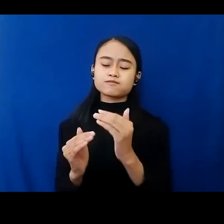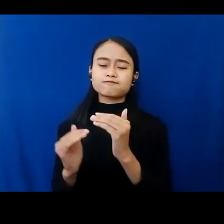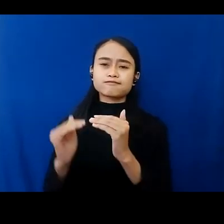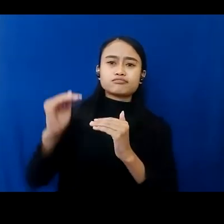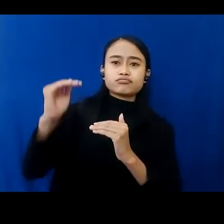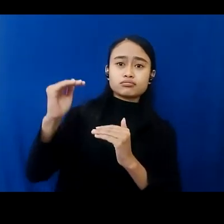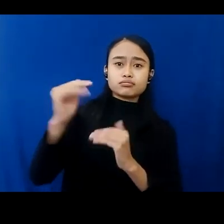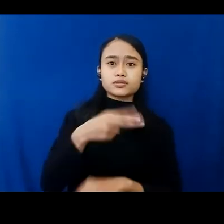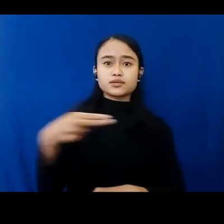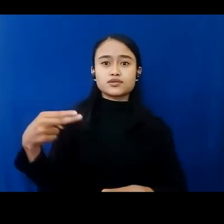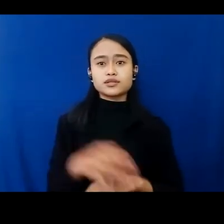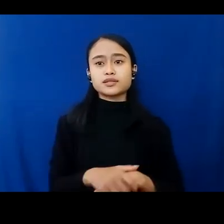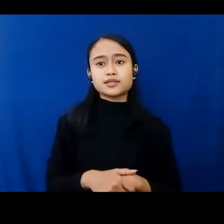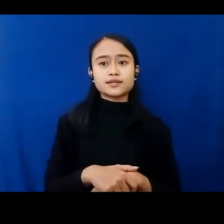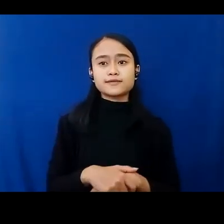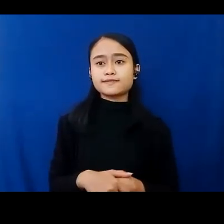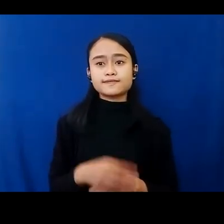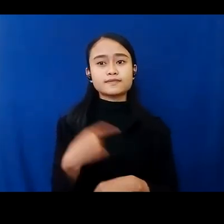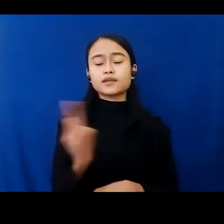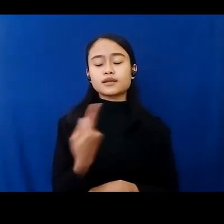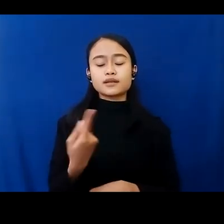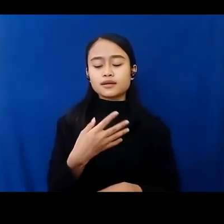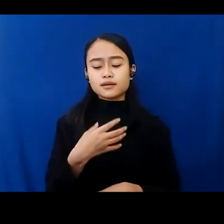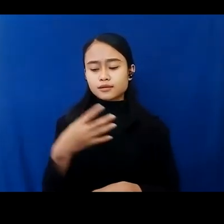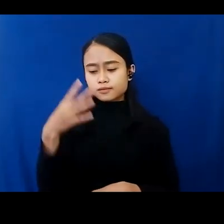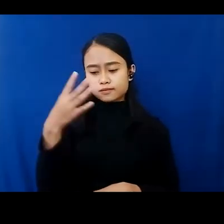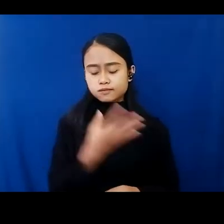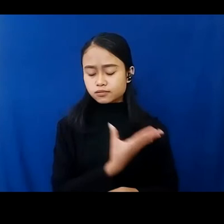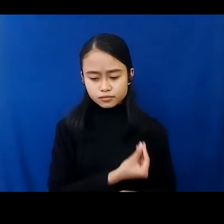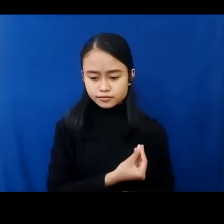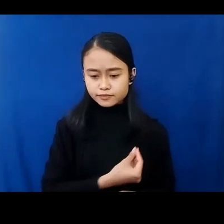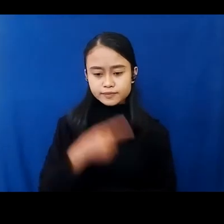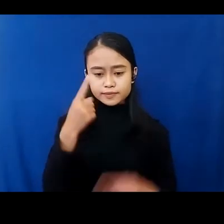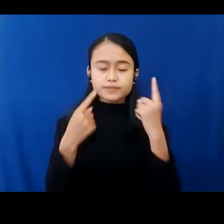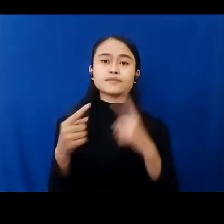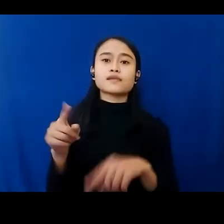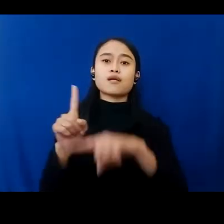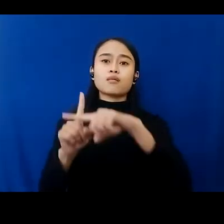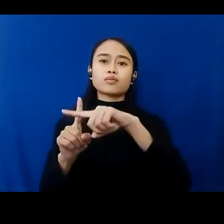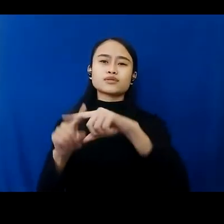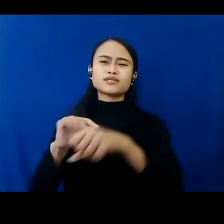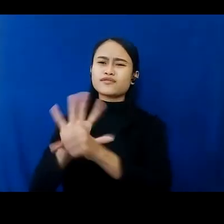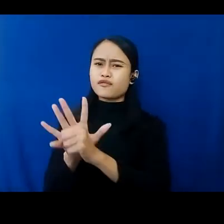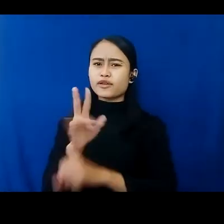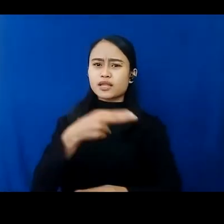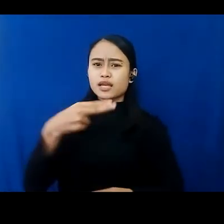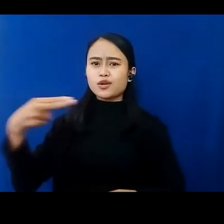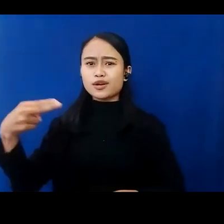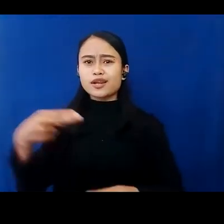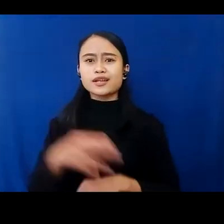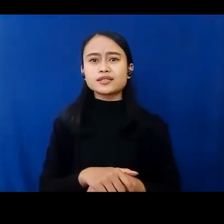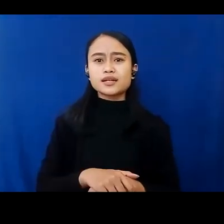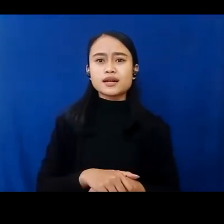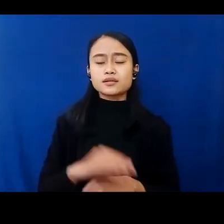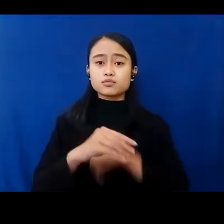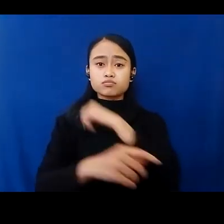tentunya kita prihatin dengan tingginya kasus positif COVID bahkan Indonesia merupakan negara tertinggi di dunia